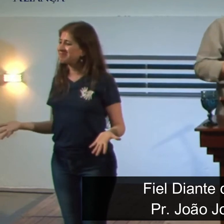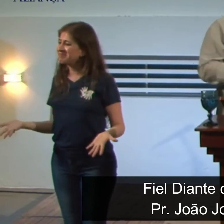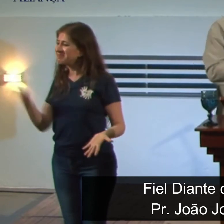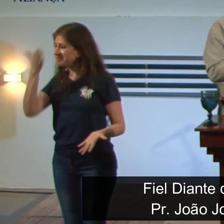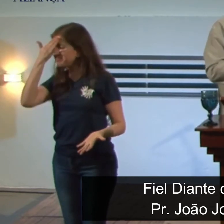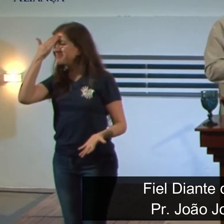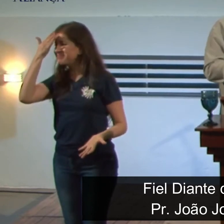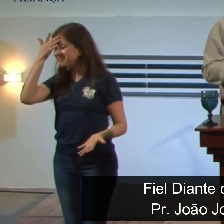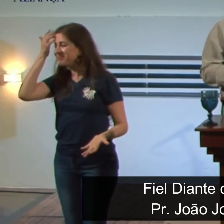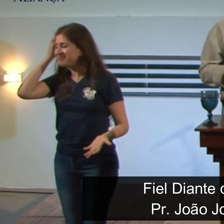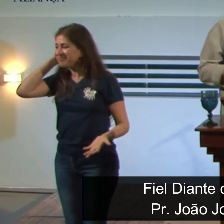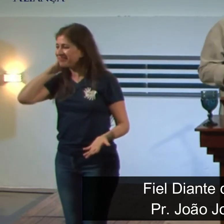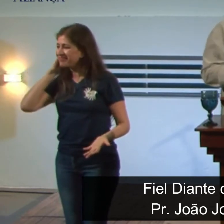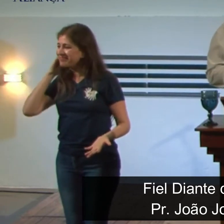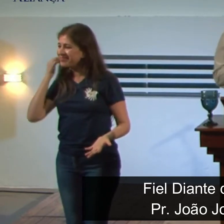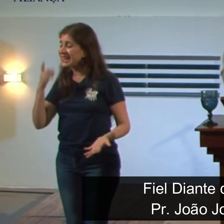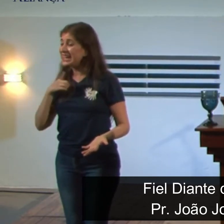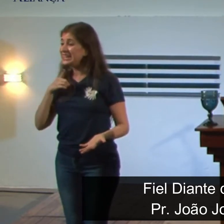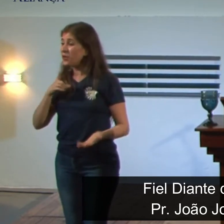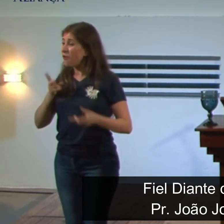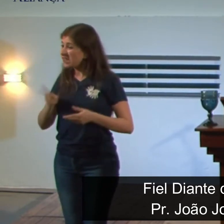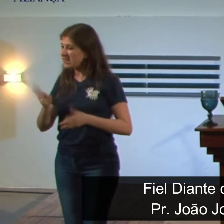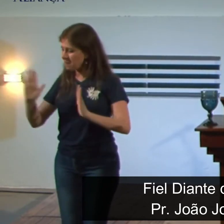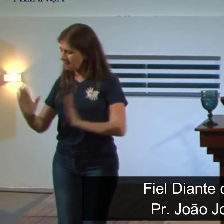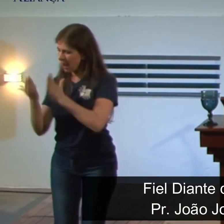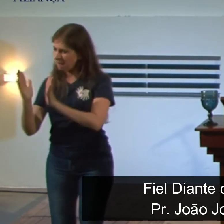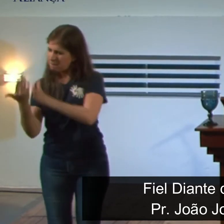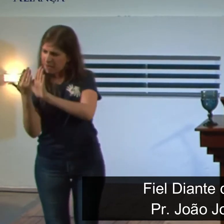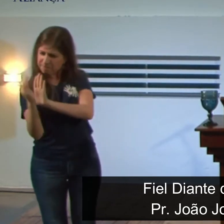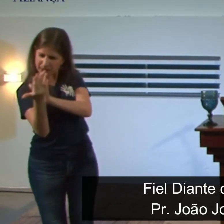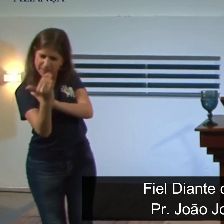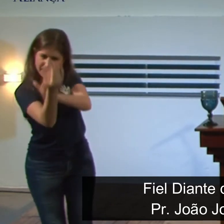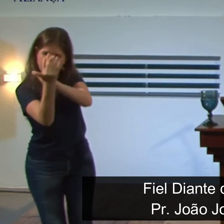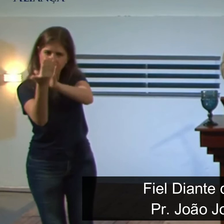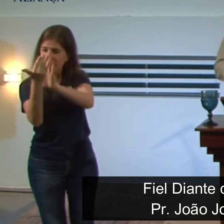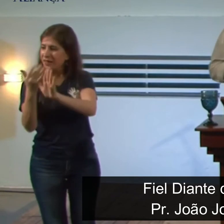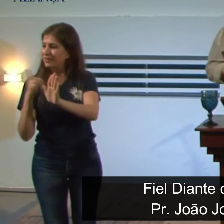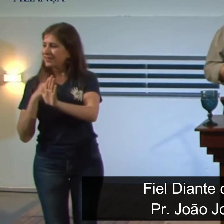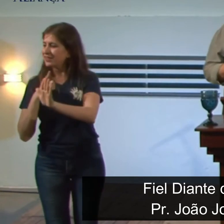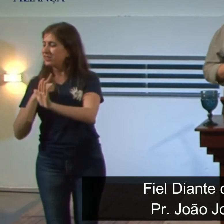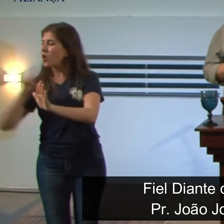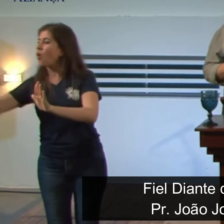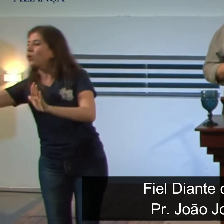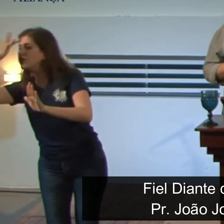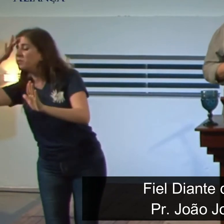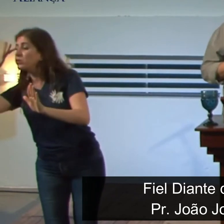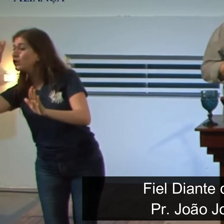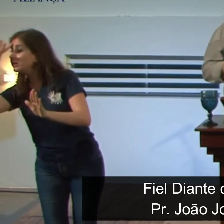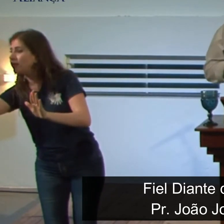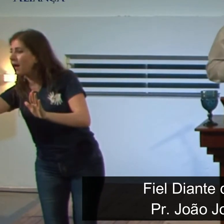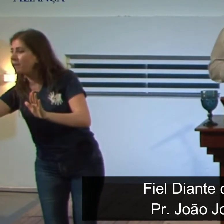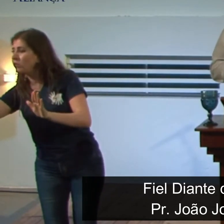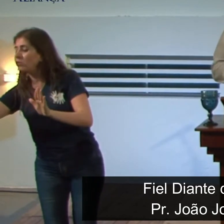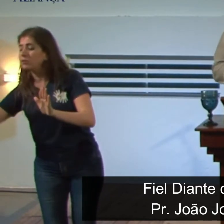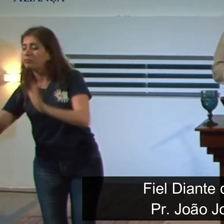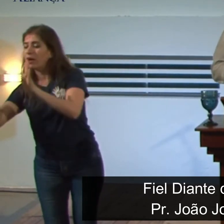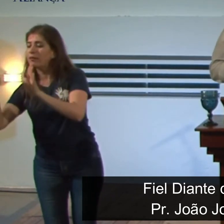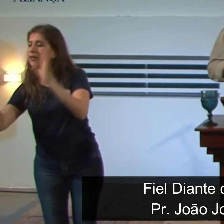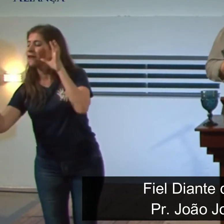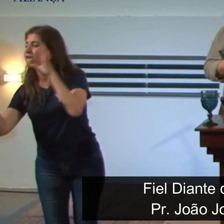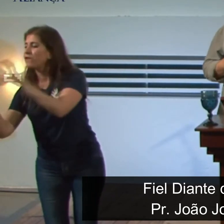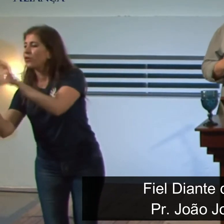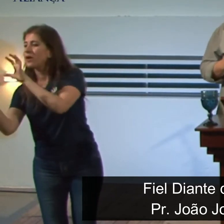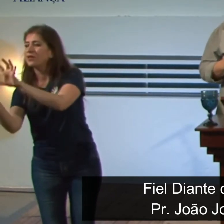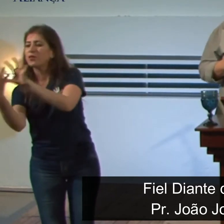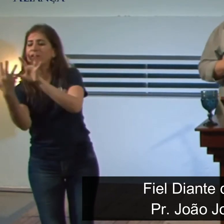conclusão de que ele teve vários embates e venceu vários embates com outros sábios e conseguiu influenciar o